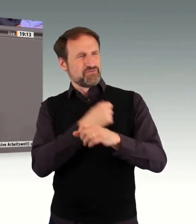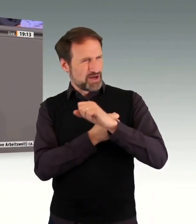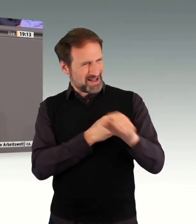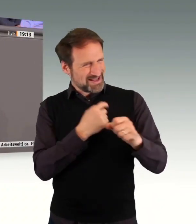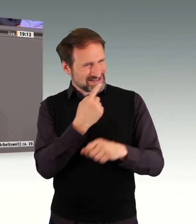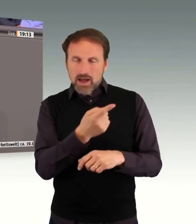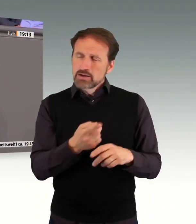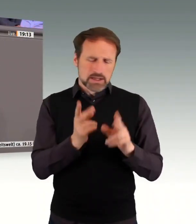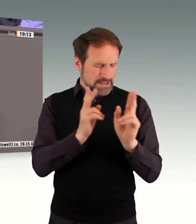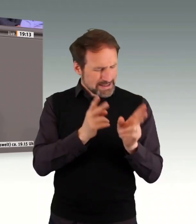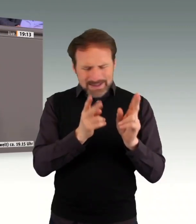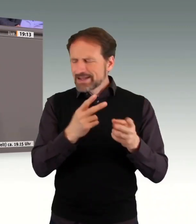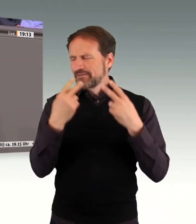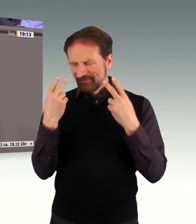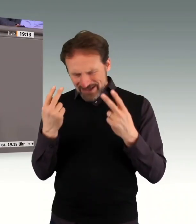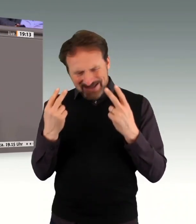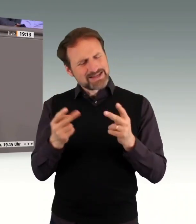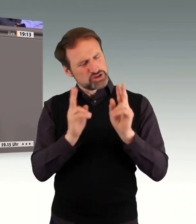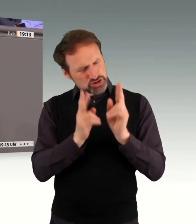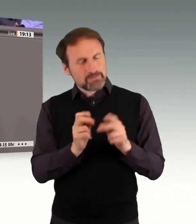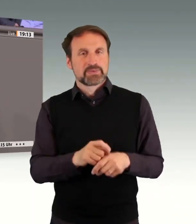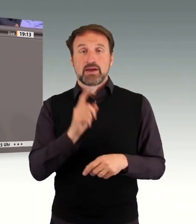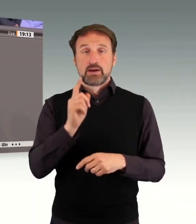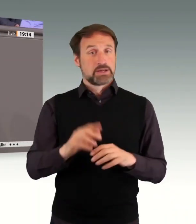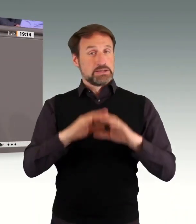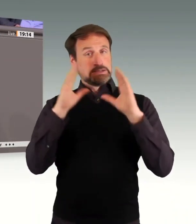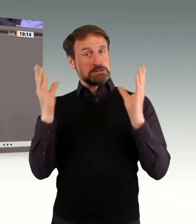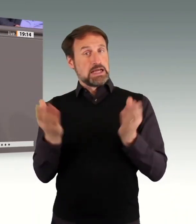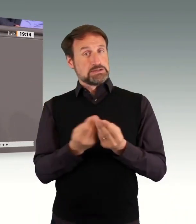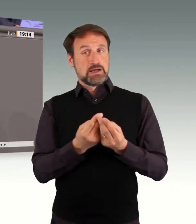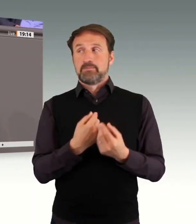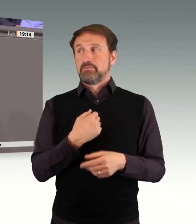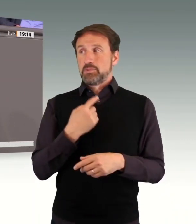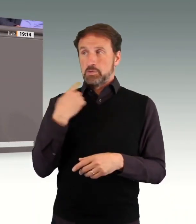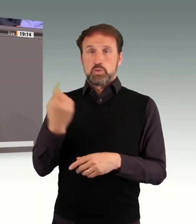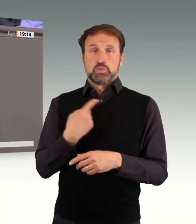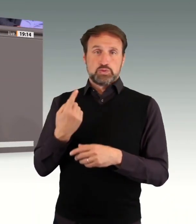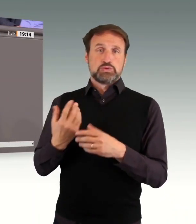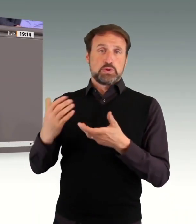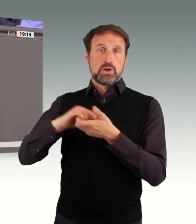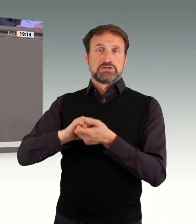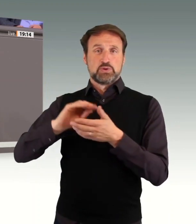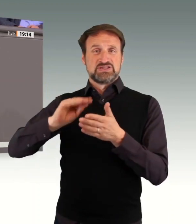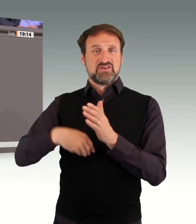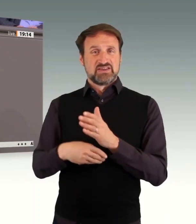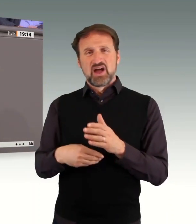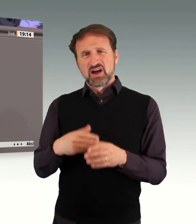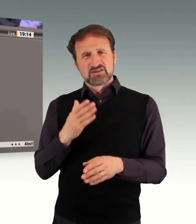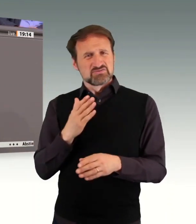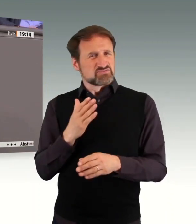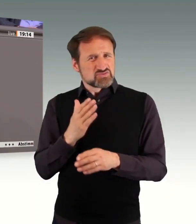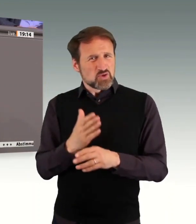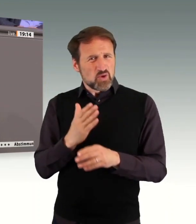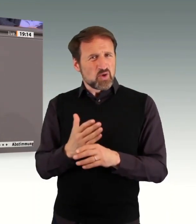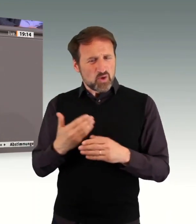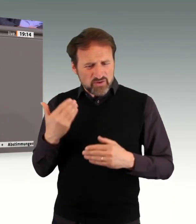Das ist auch alles richtig und wichtig. Aber insgesamt muss ich sagen, unser Koalitionsvertrag ist weiterführend. Er